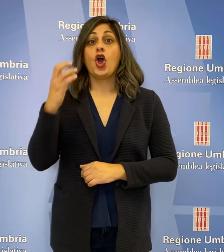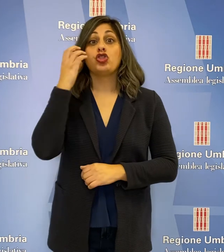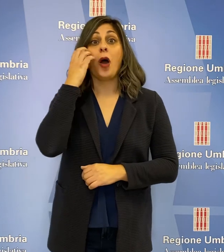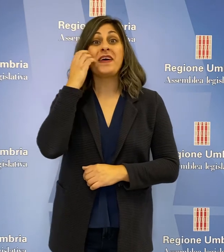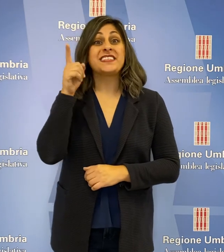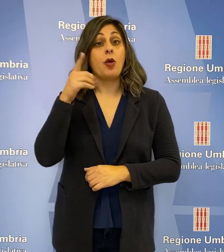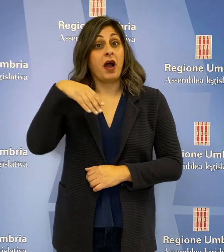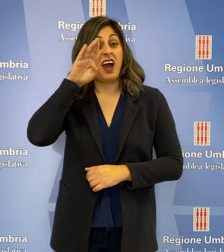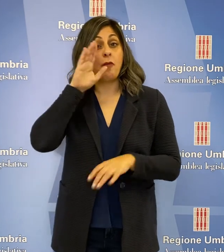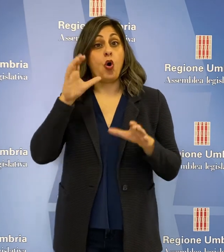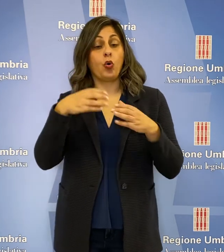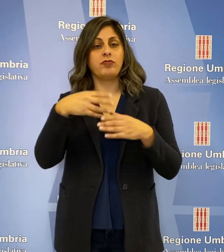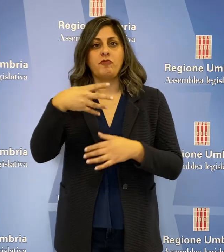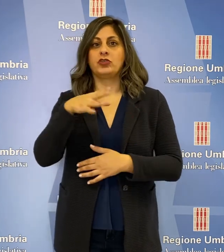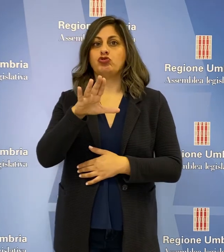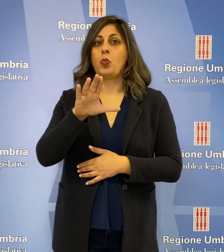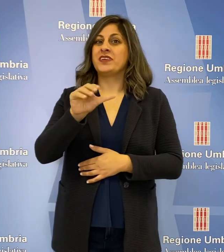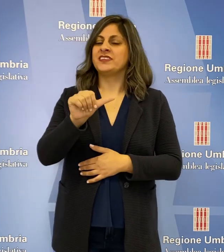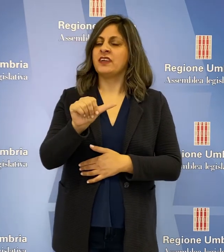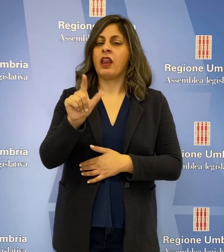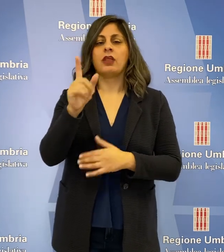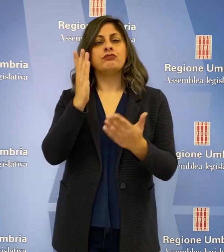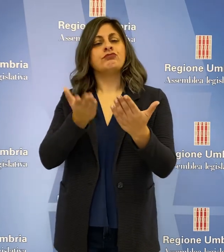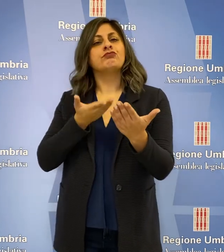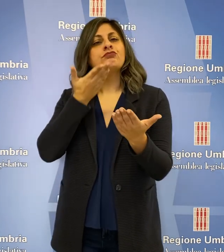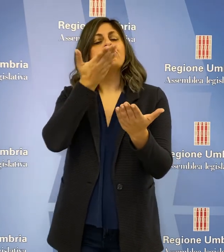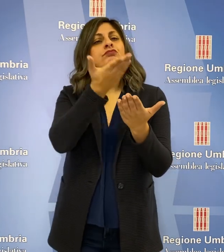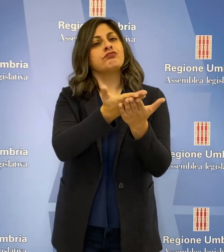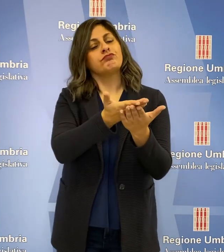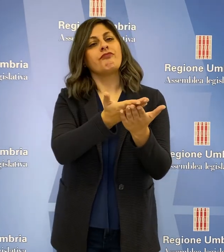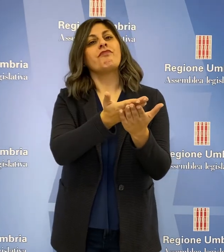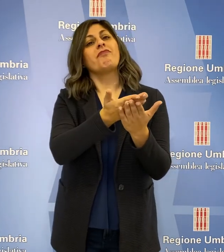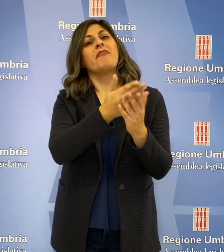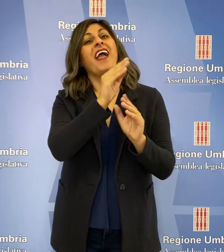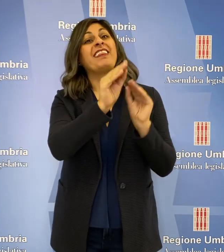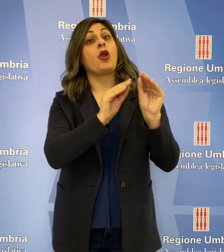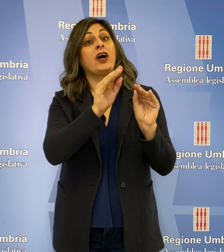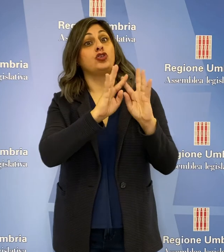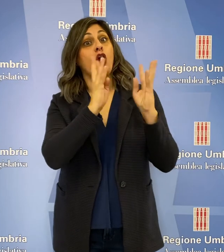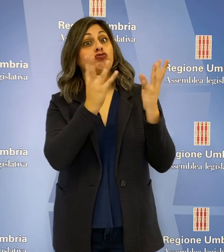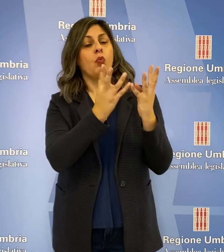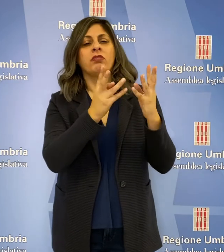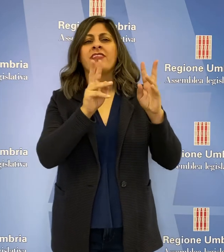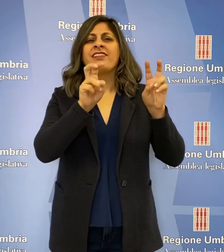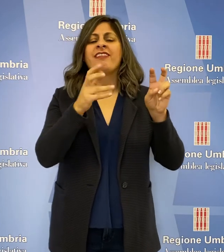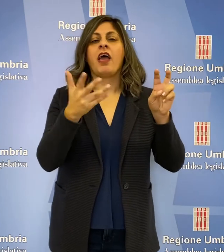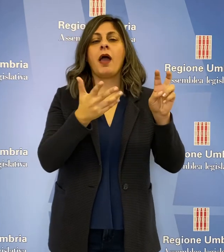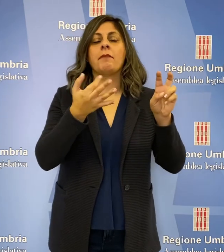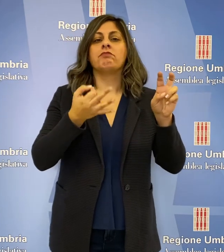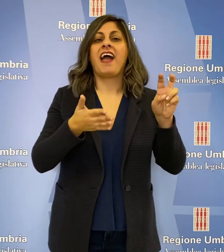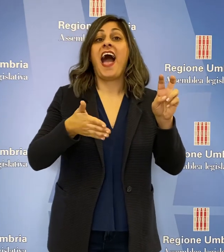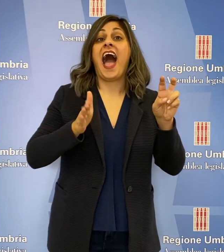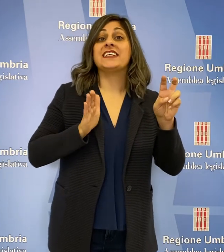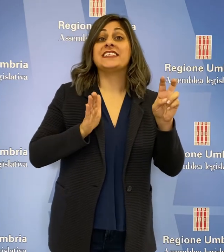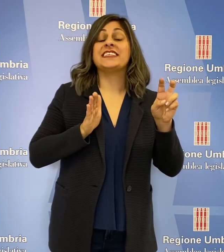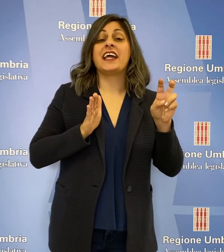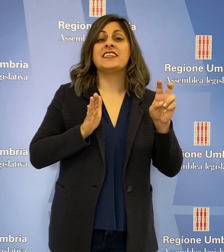Thomas De Luca, capogruppo del Movimento 5 Stelle, ha presentato la propria interrogazione alla Giunta sul tema dell'assistenza